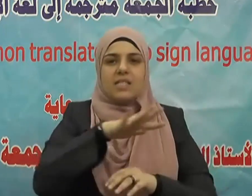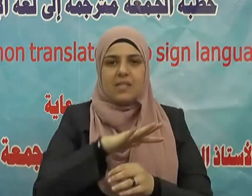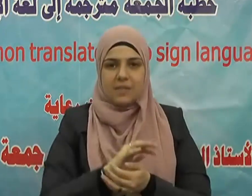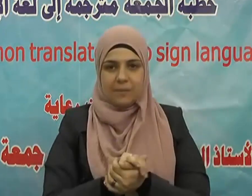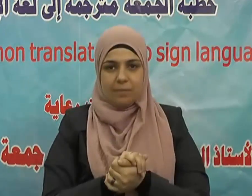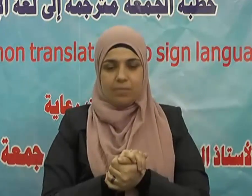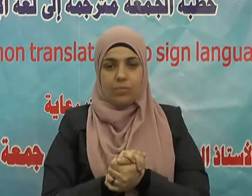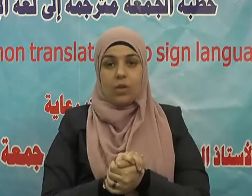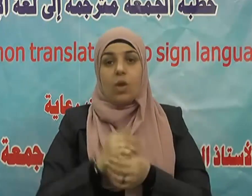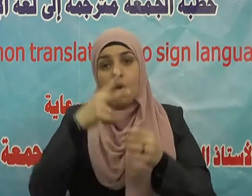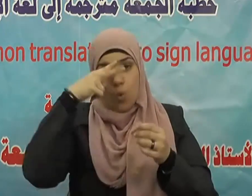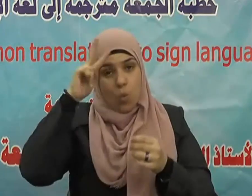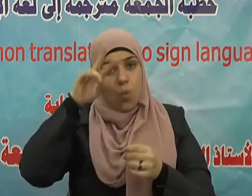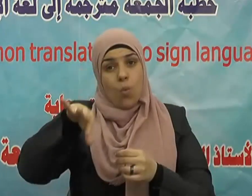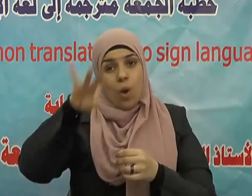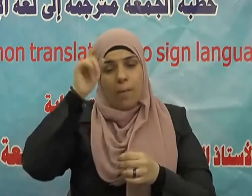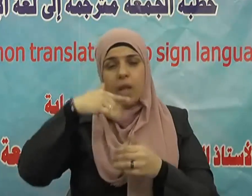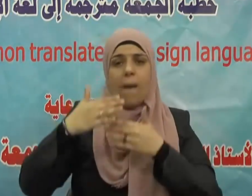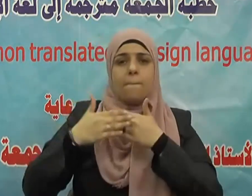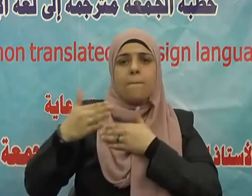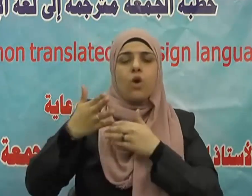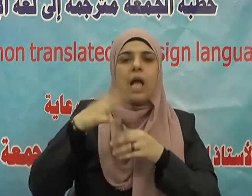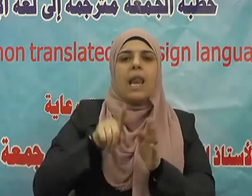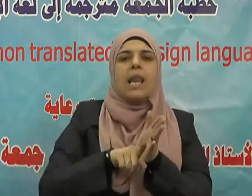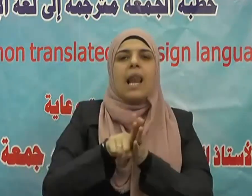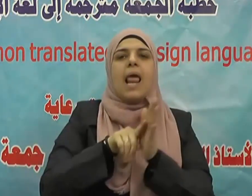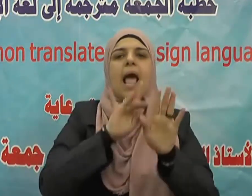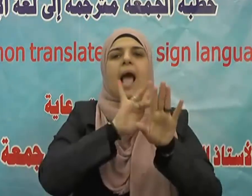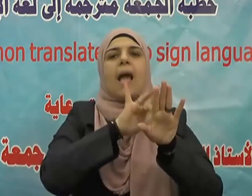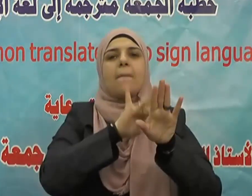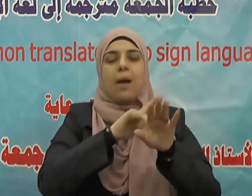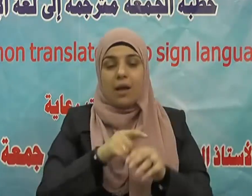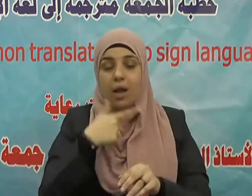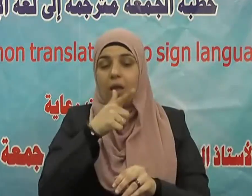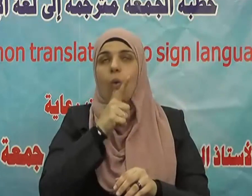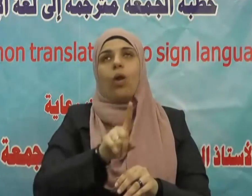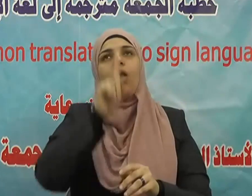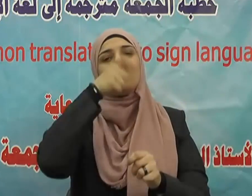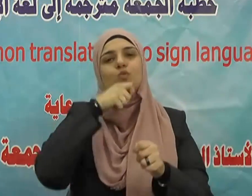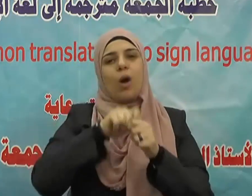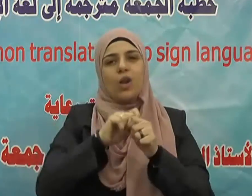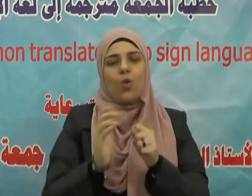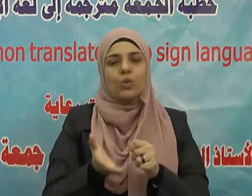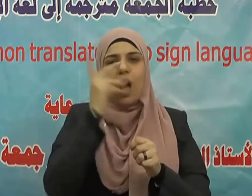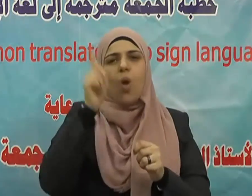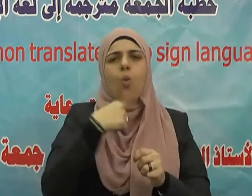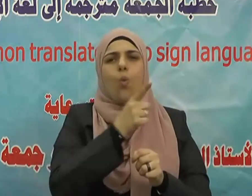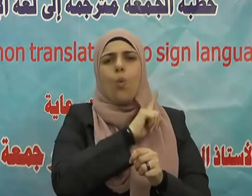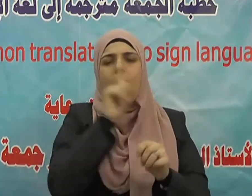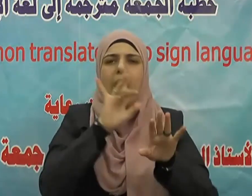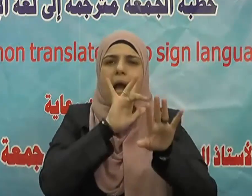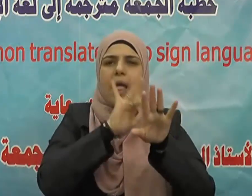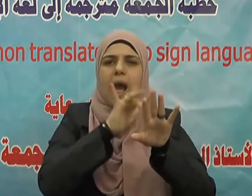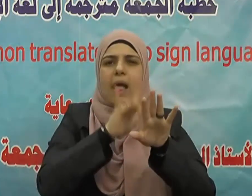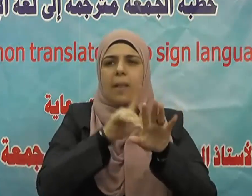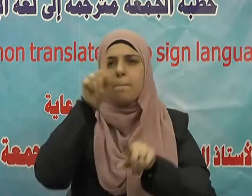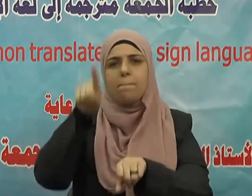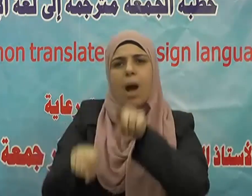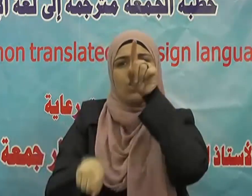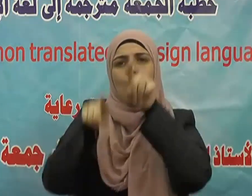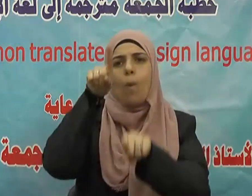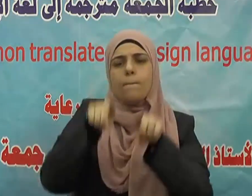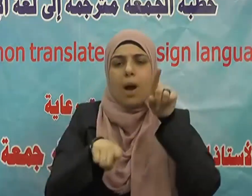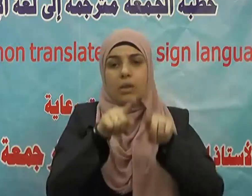فأنت من أهل هذه الآية إن جاءكم فاسق بنبأ